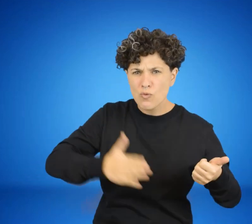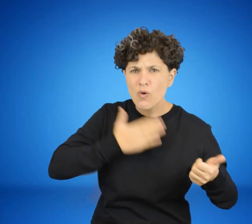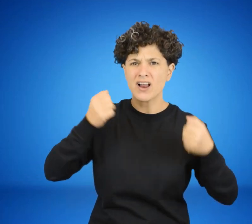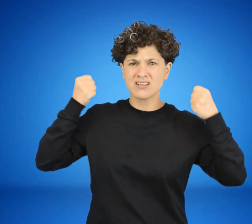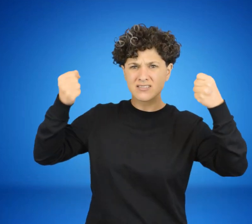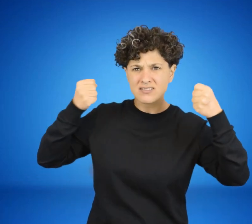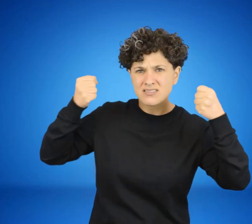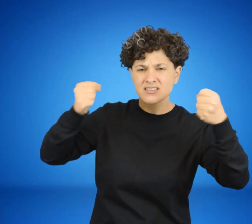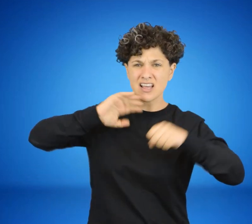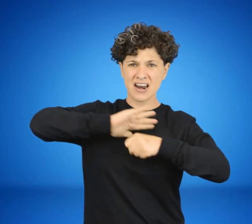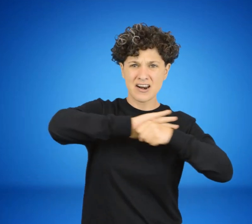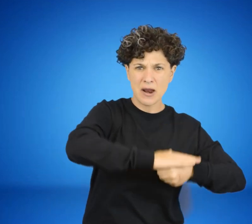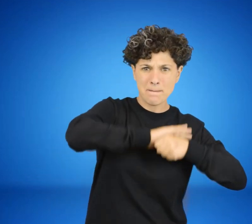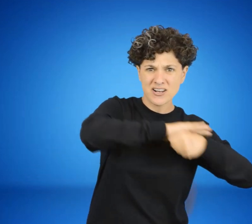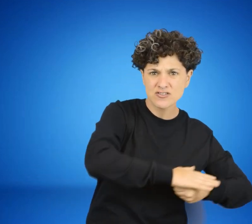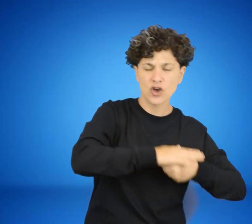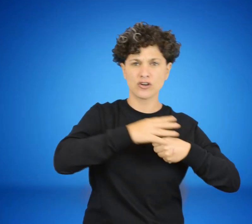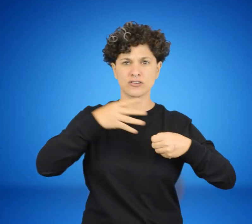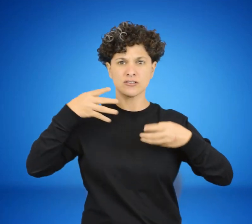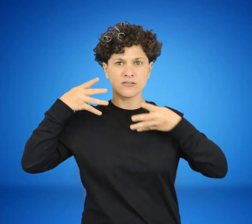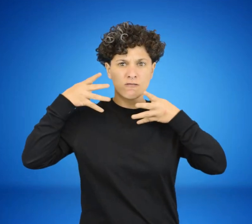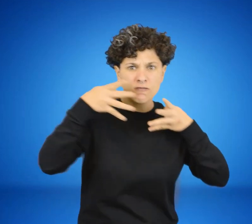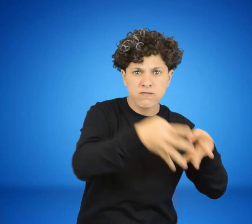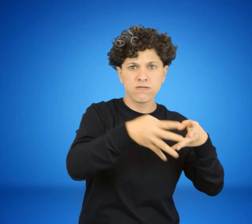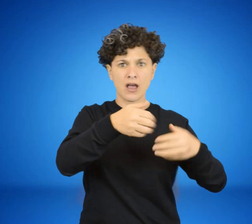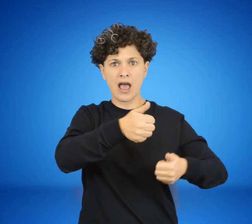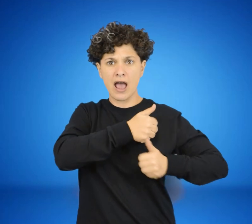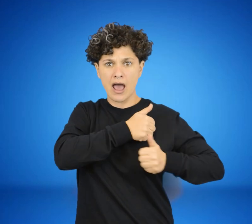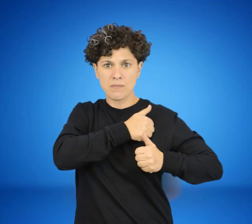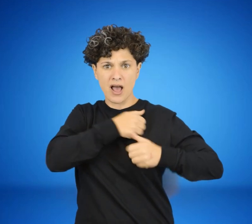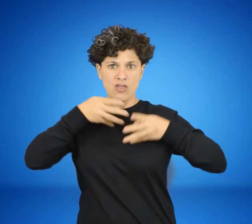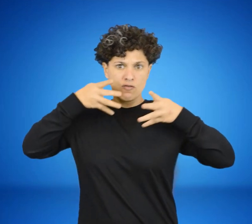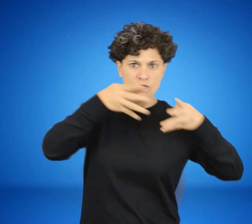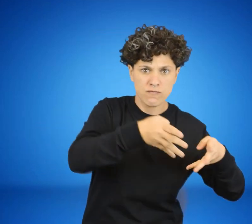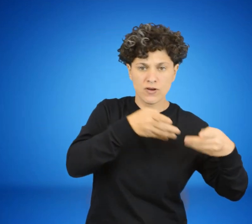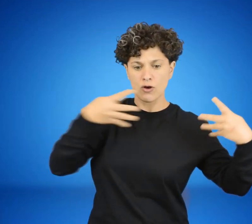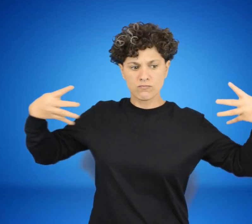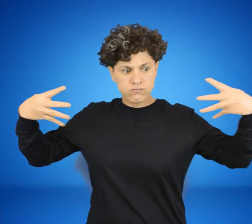huelgas, represión y atentados de grupos armados de derecha.